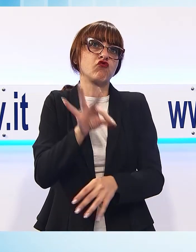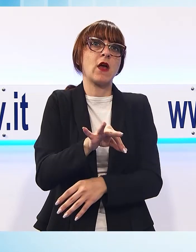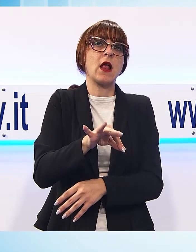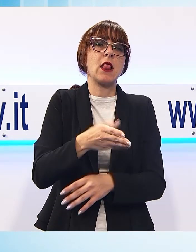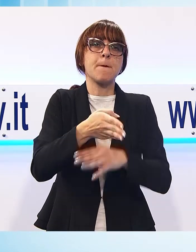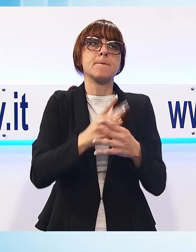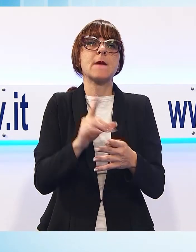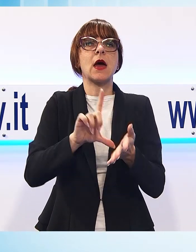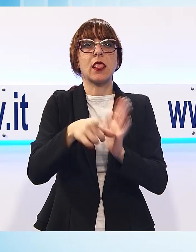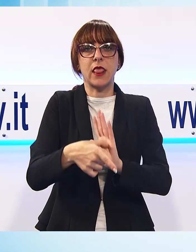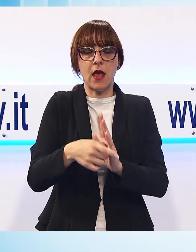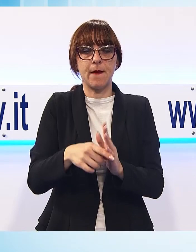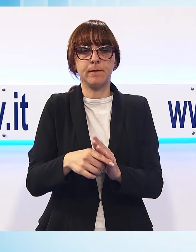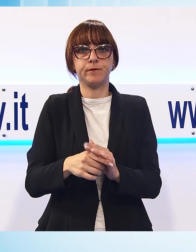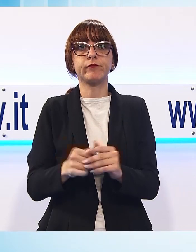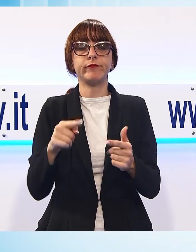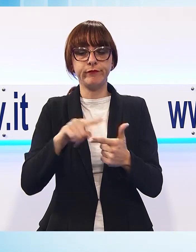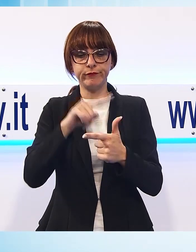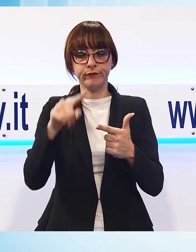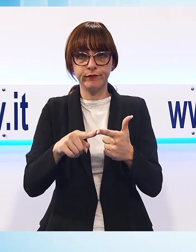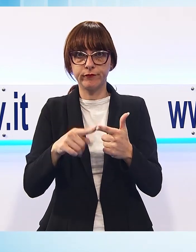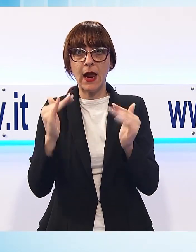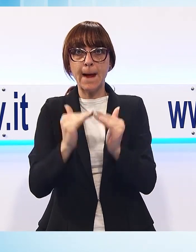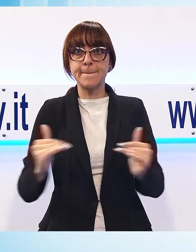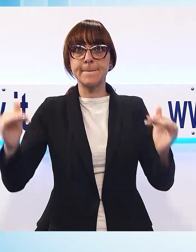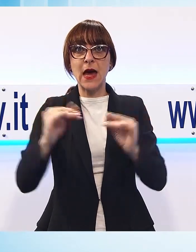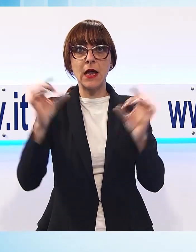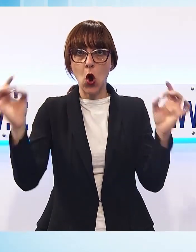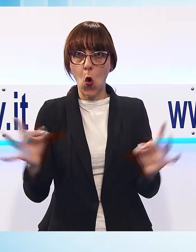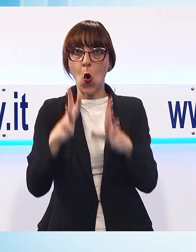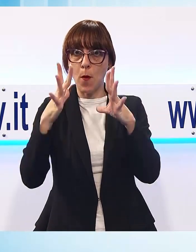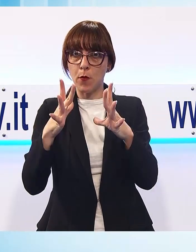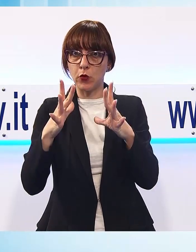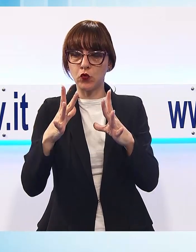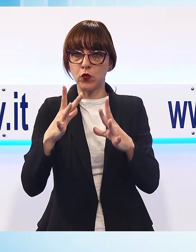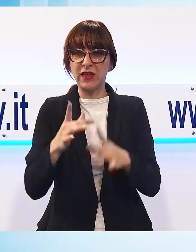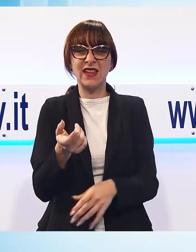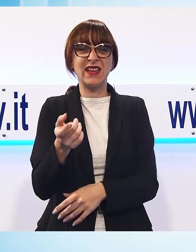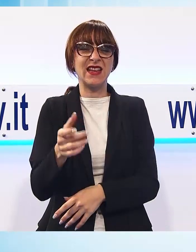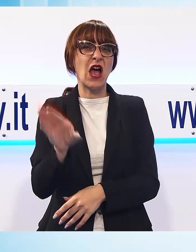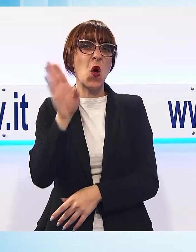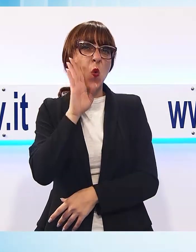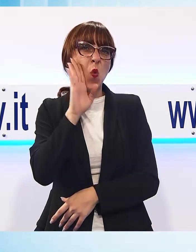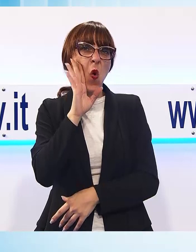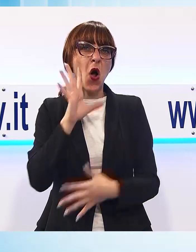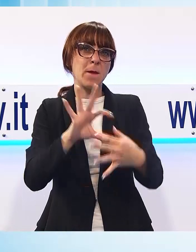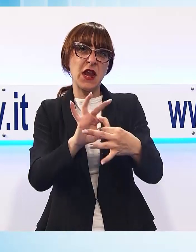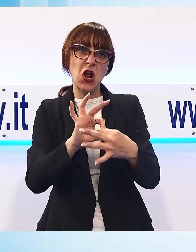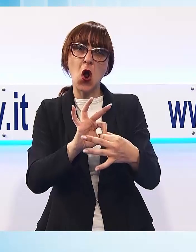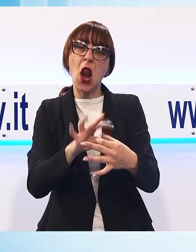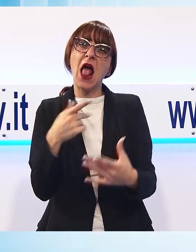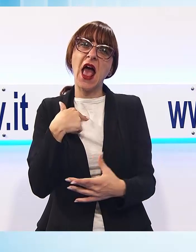opportunità che non c'è consapevolezza o molta poca da parte dei colleghi maschi sulle esigenze delle donne